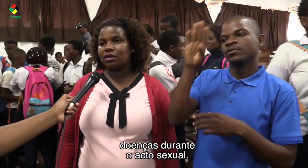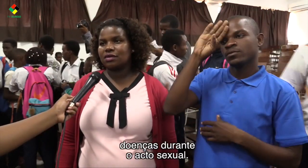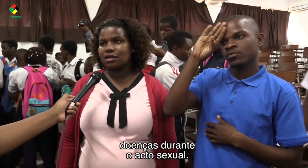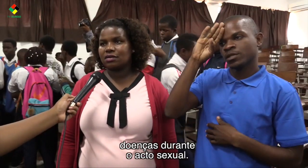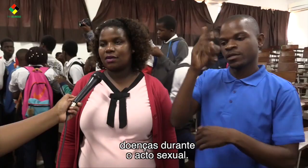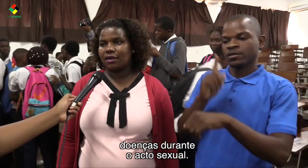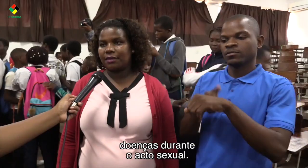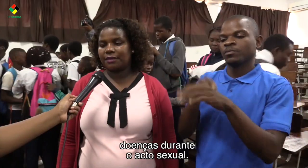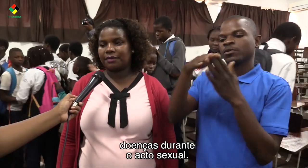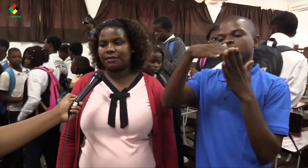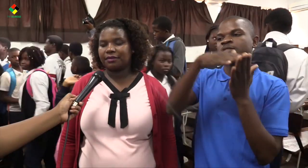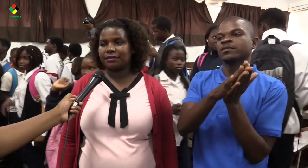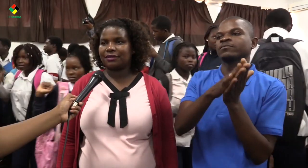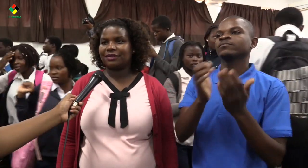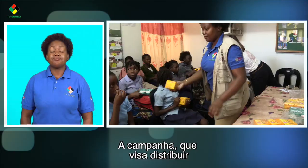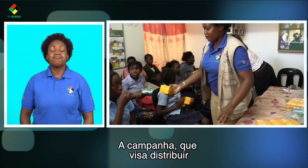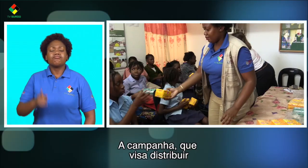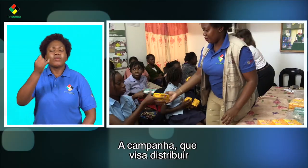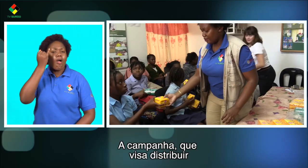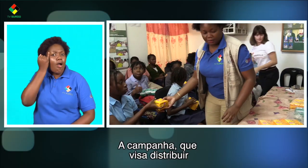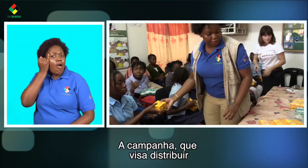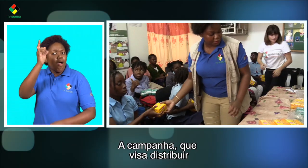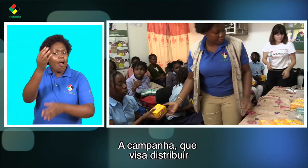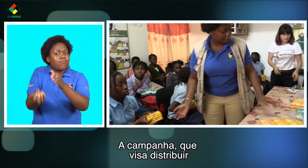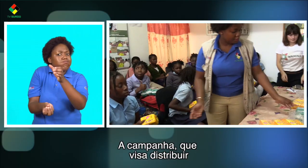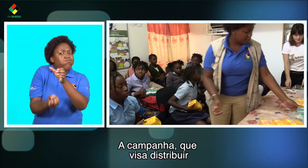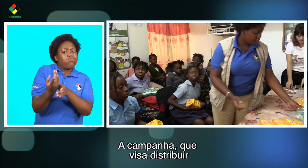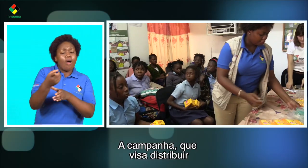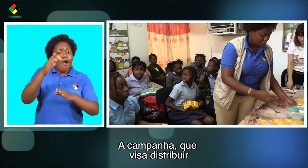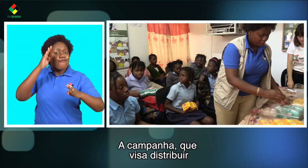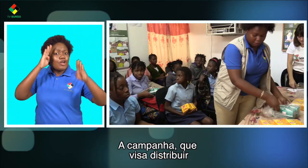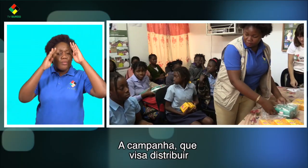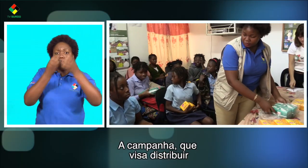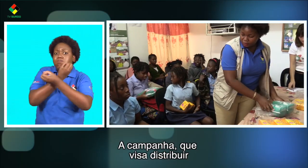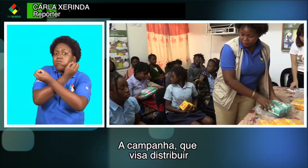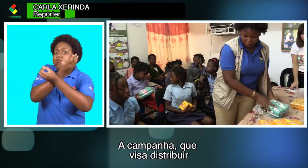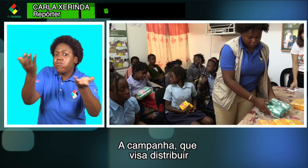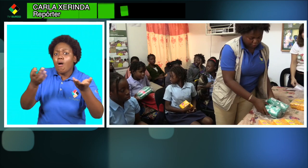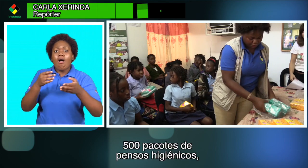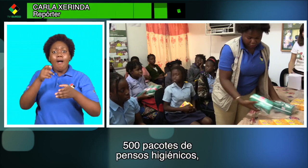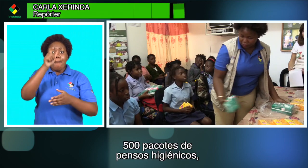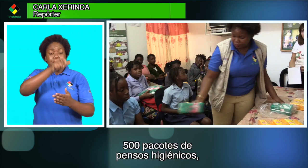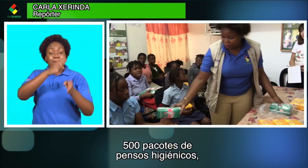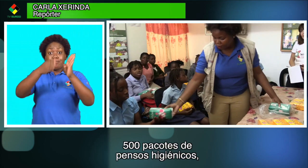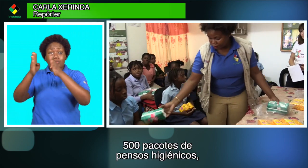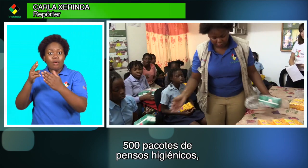ato sexual A campanha que visa distribuir 500